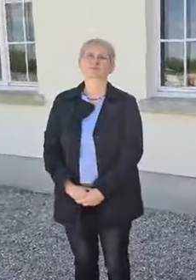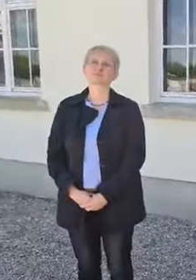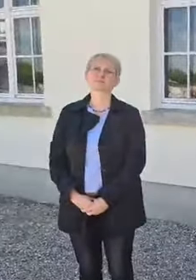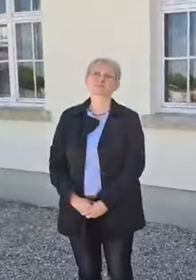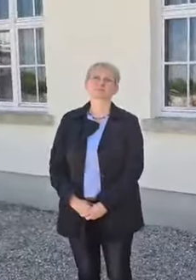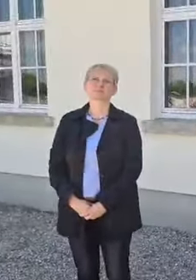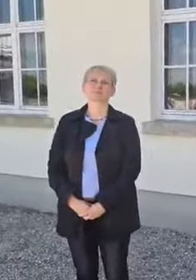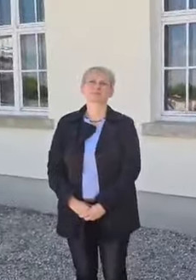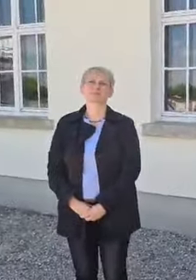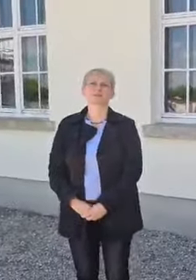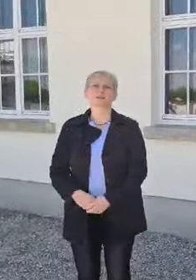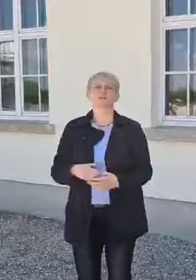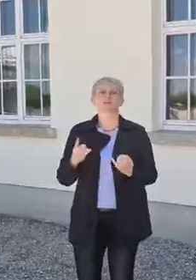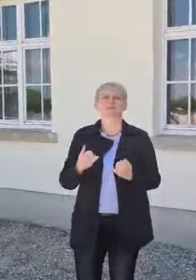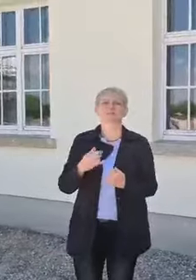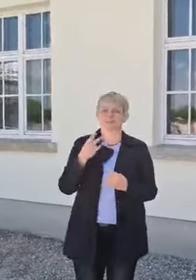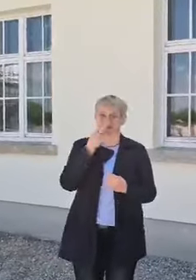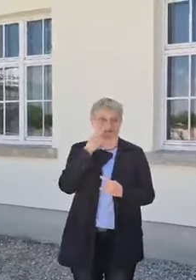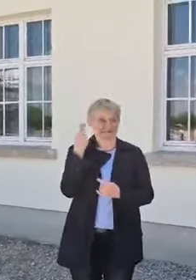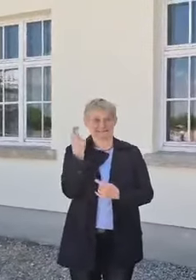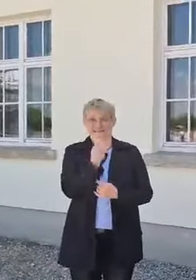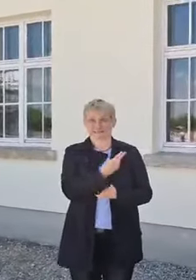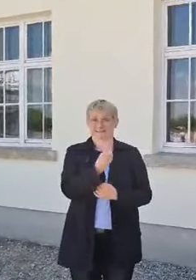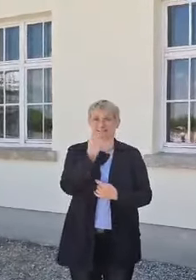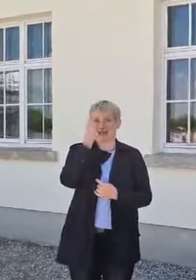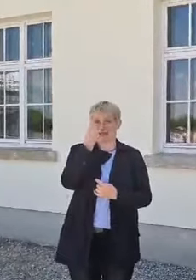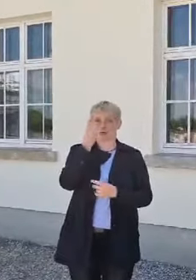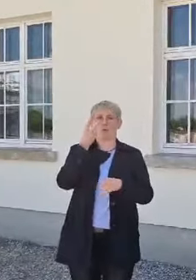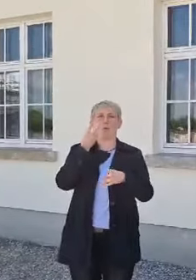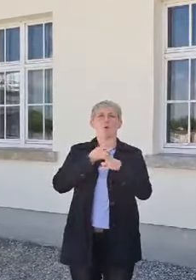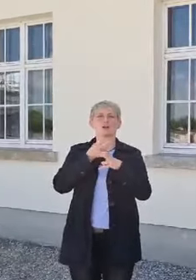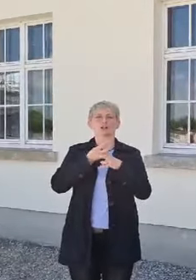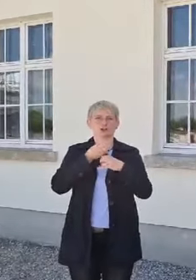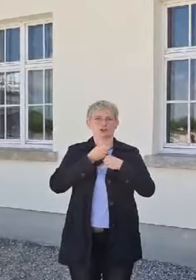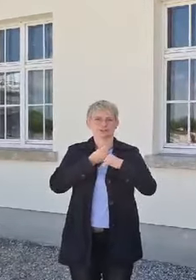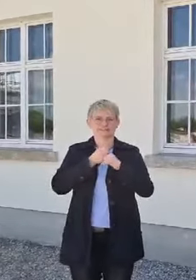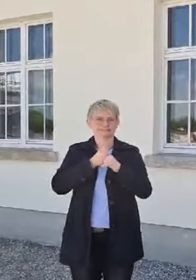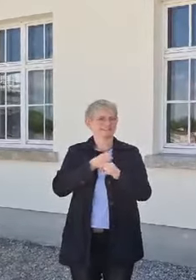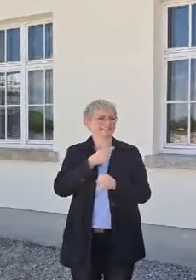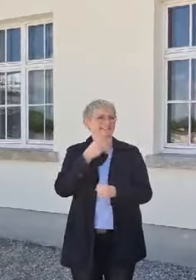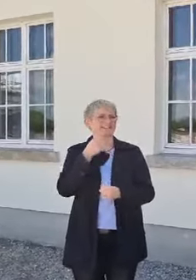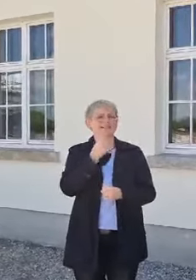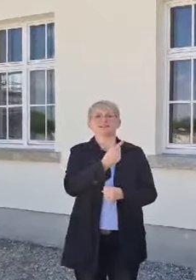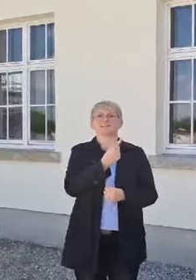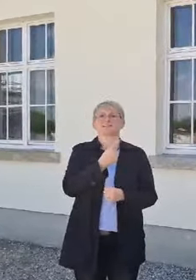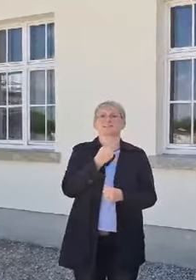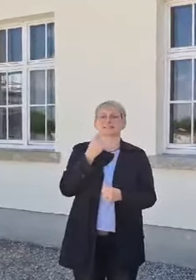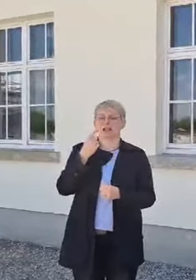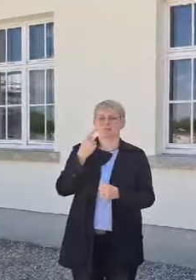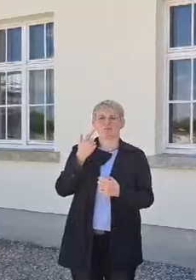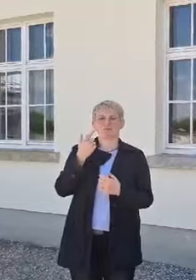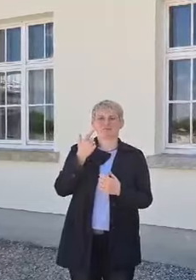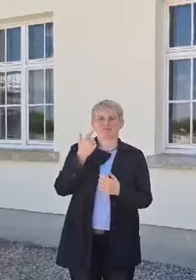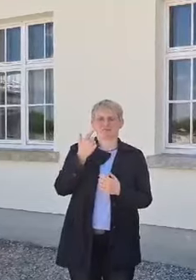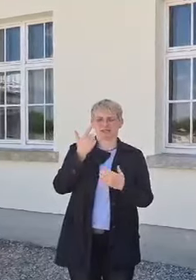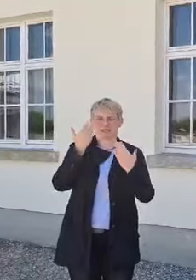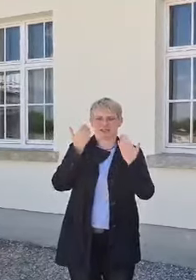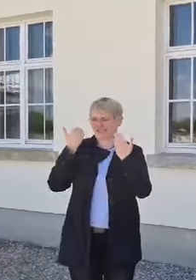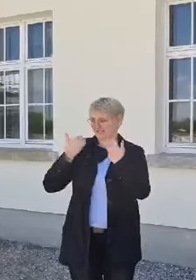Und hier sieht man eben einen Holzschnitt, den, ja, oder der ihn selber beim Holzschnitt anfertigen zeigt und